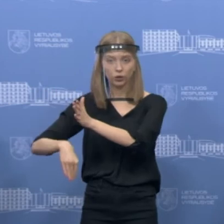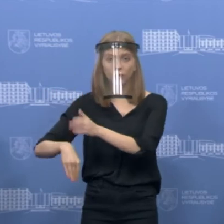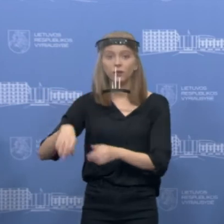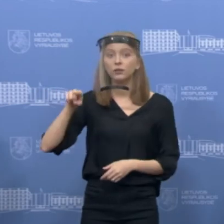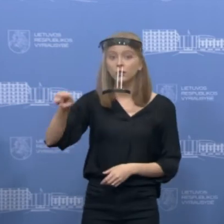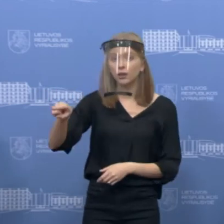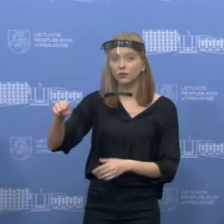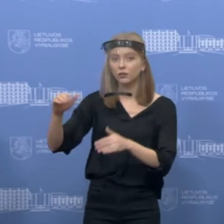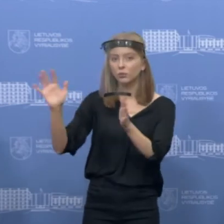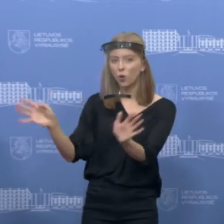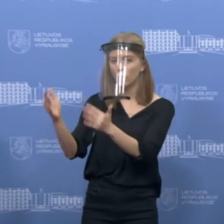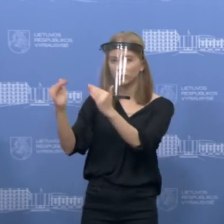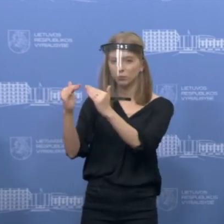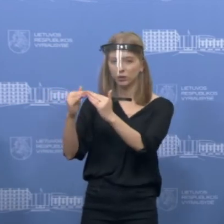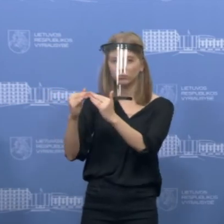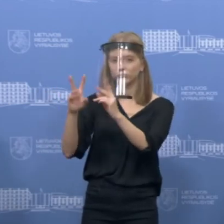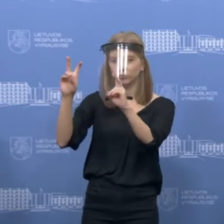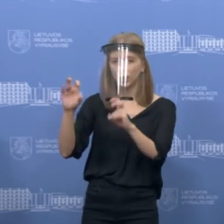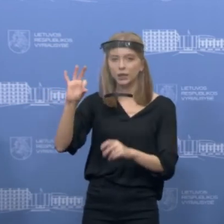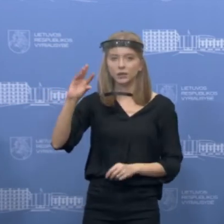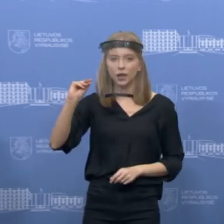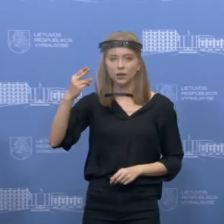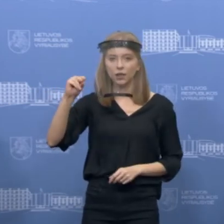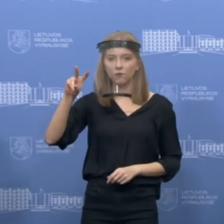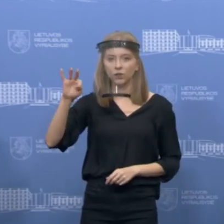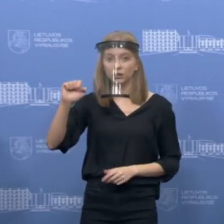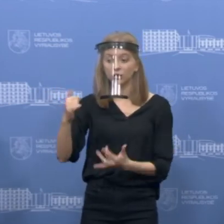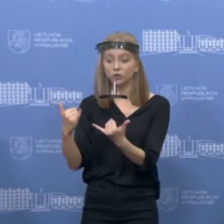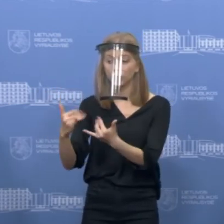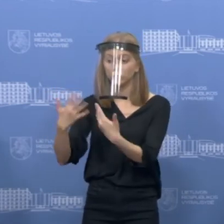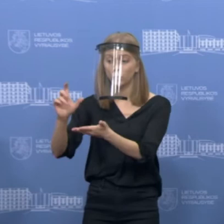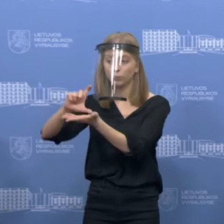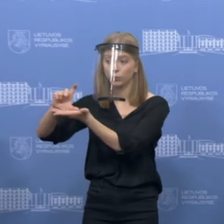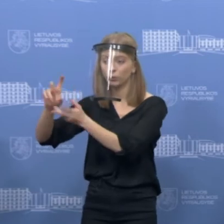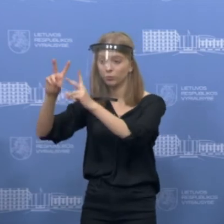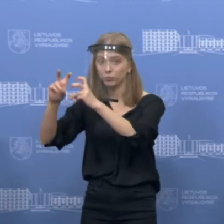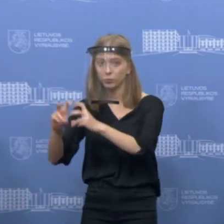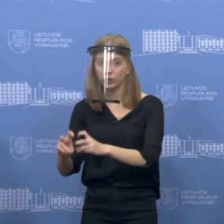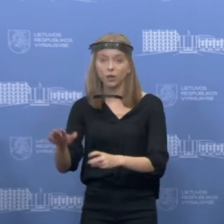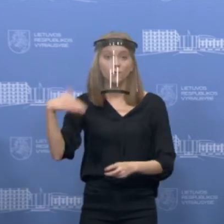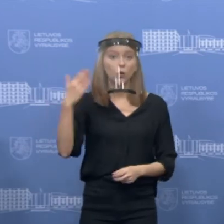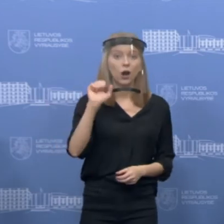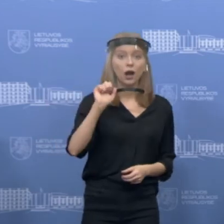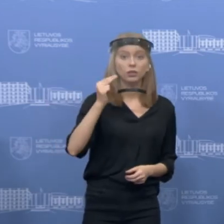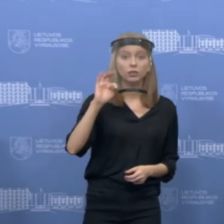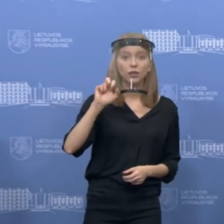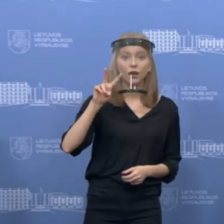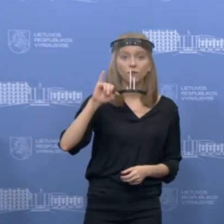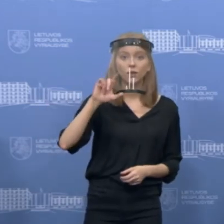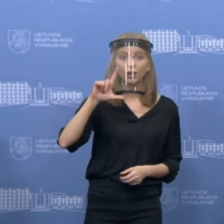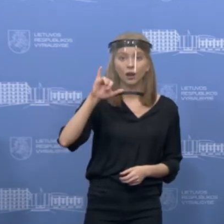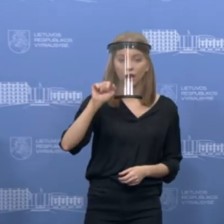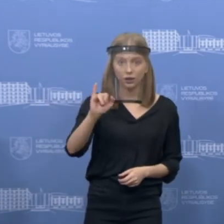senevitoje šiandien jau pradėta tai atlikti. Toliau bus, kieką žinau, irgi ant tavyliuose ir toks eiliškumas,